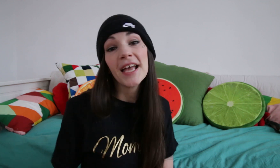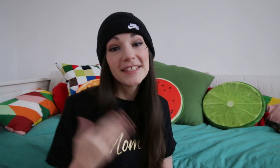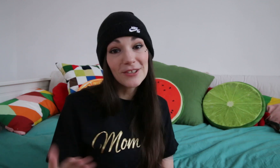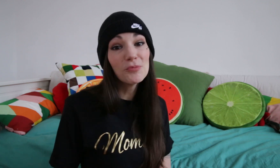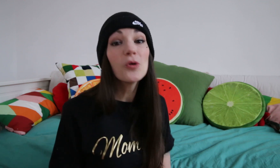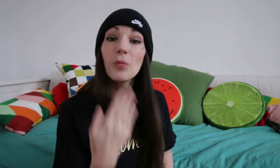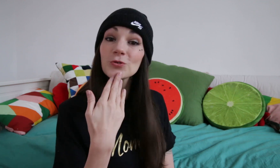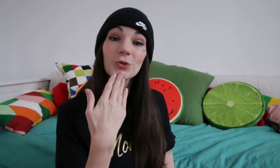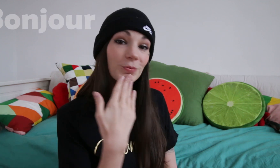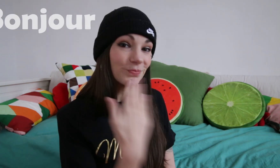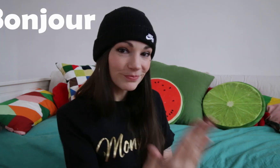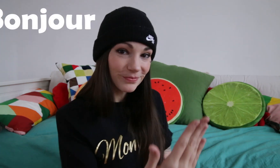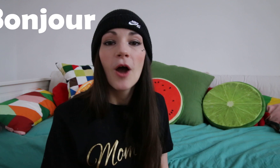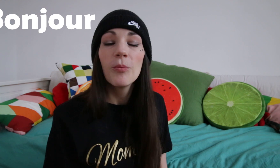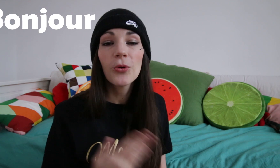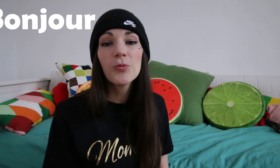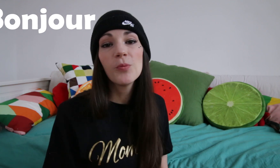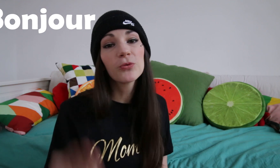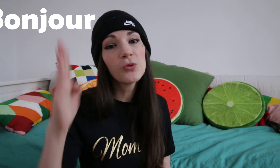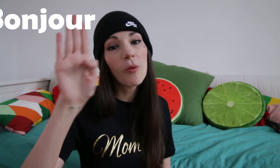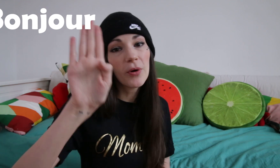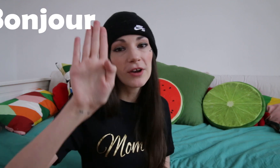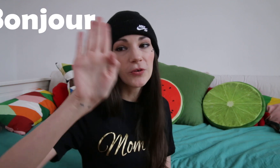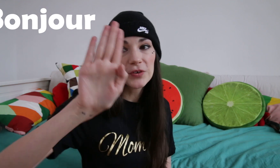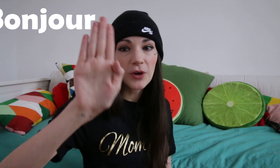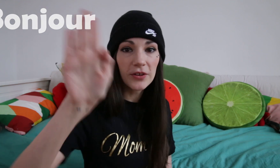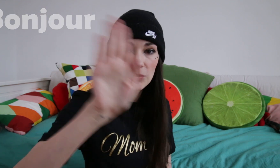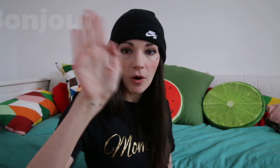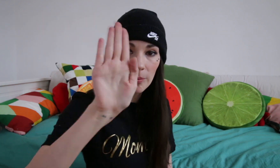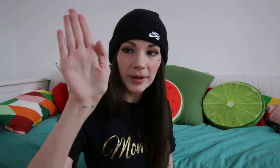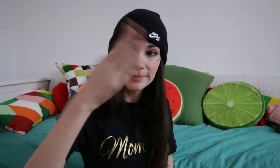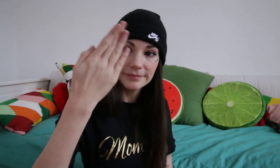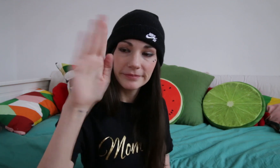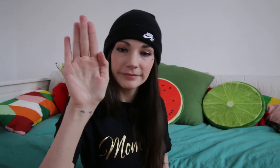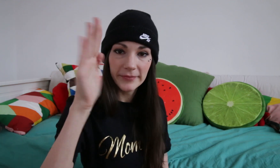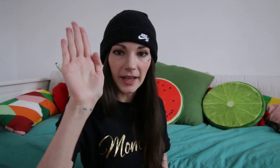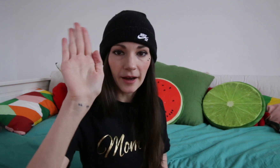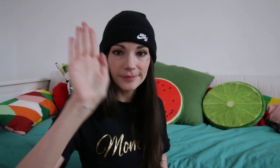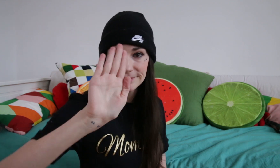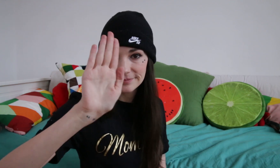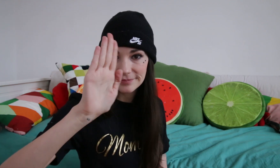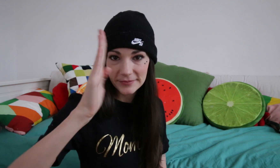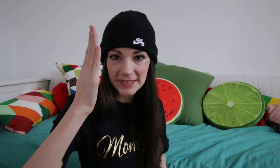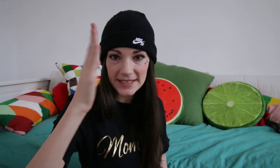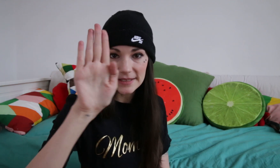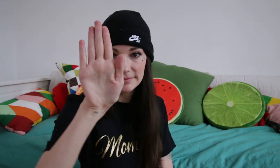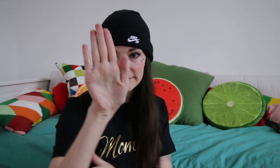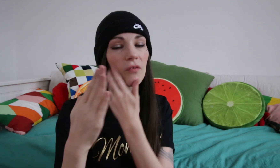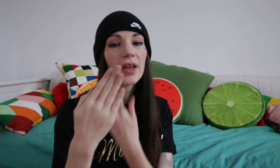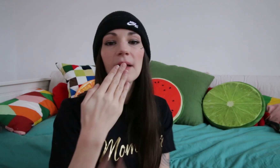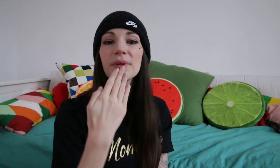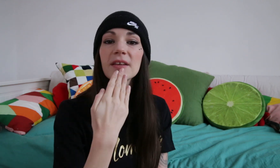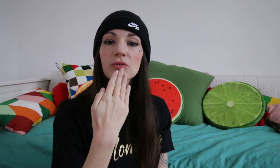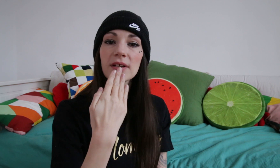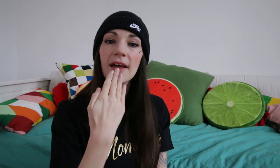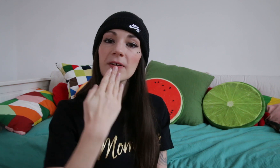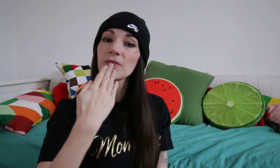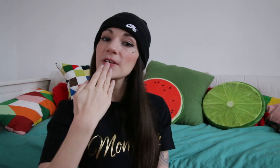C'est le mot bonjour. Pour le mot bonjour, on prend la configuration en B. Voilà. Celle-ci. On vient l'appliquer sur les lèvres et on fait